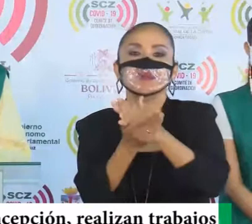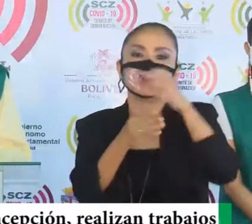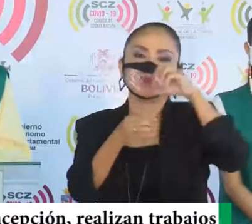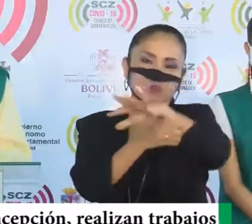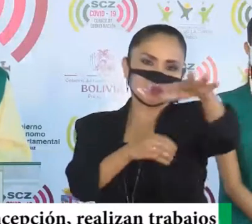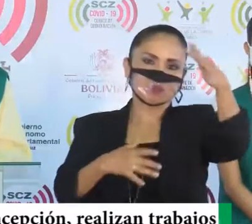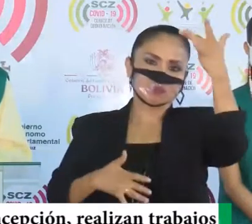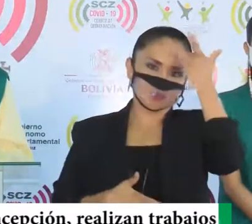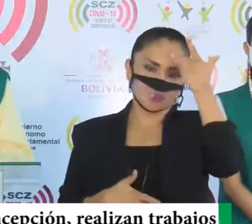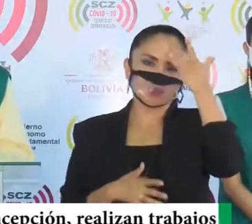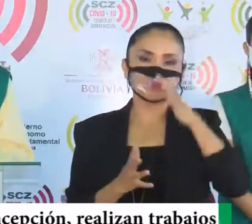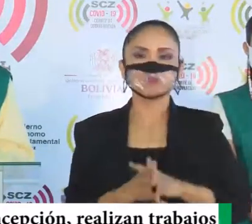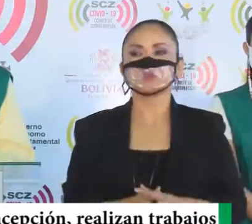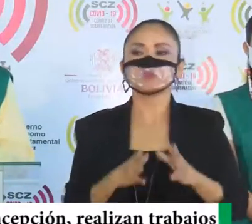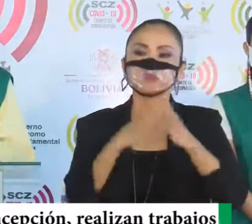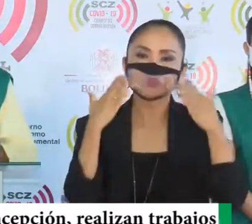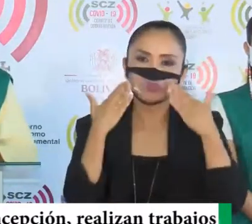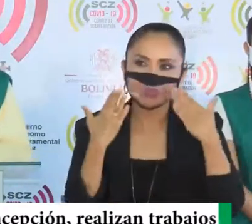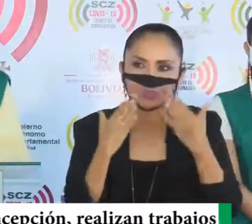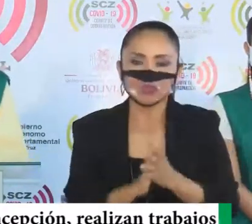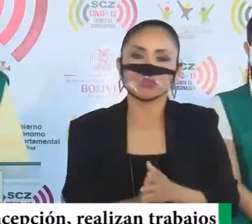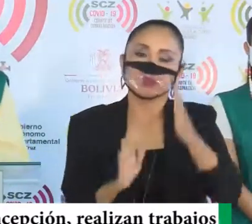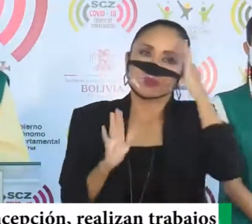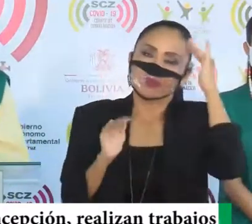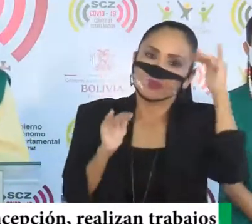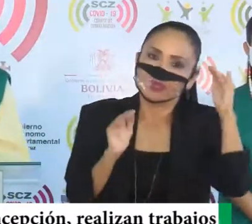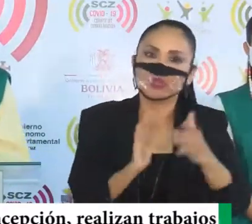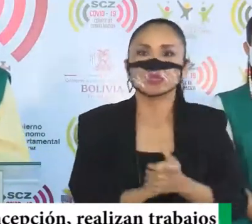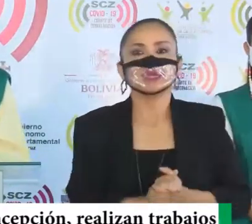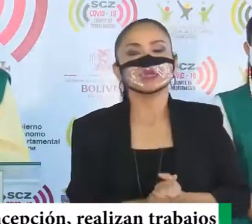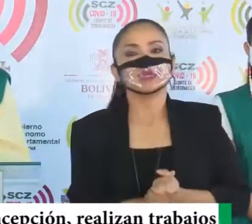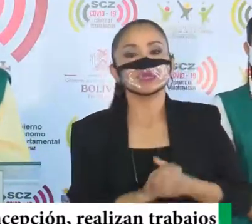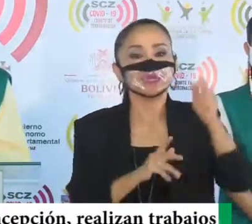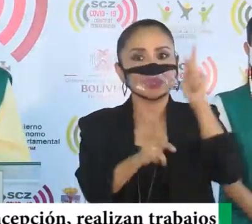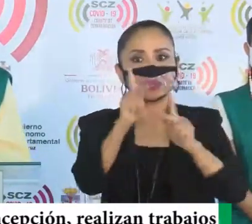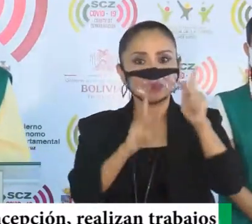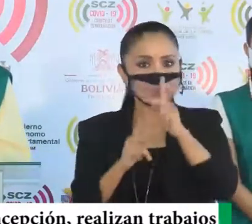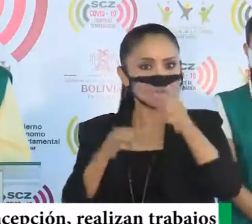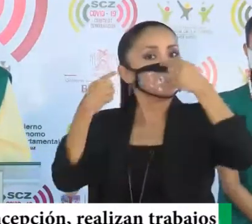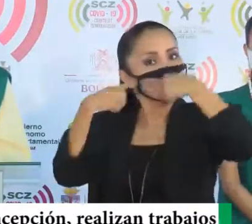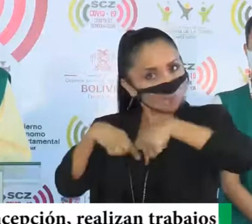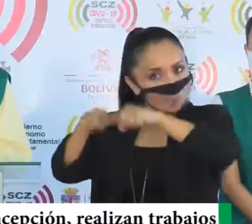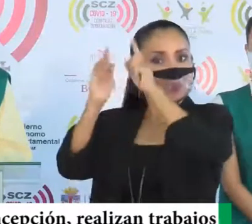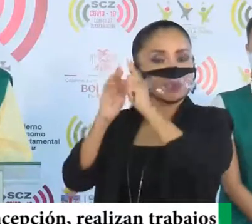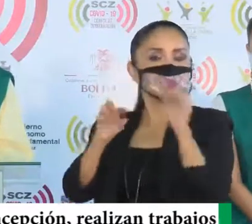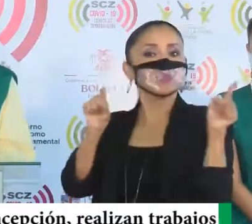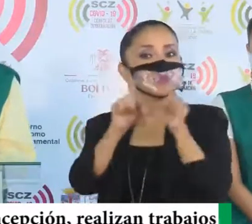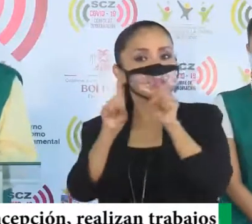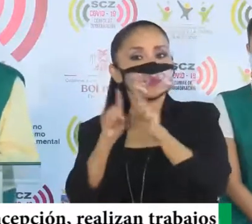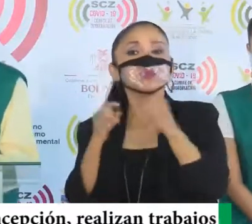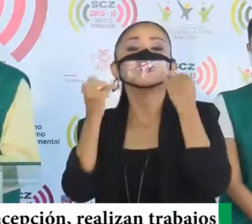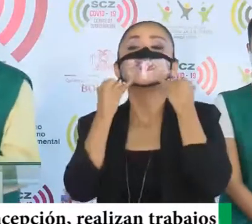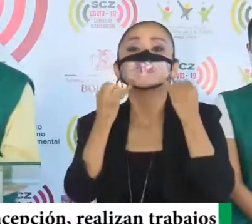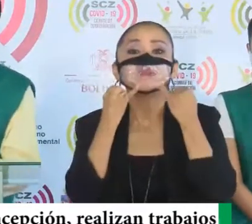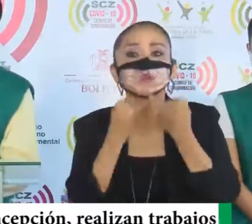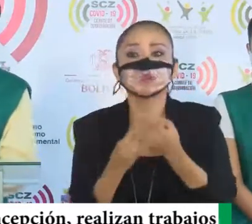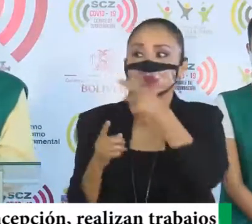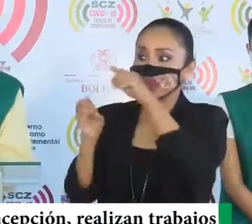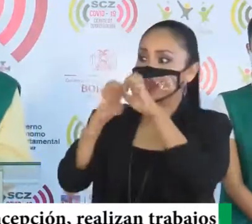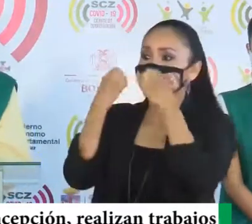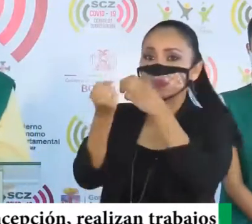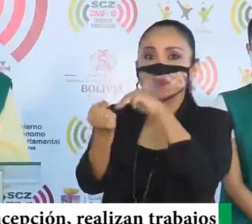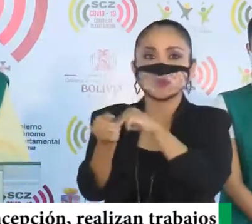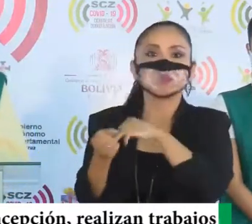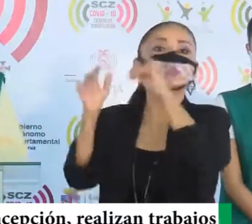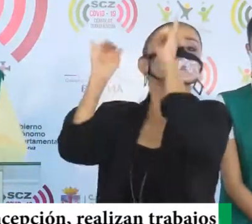la enfermedad, entonces, agradecer, y esperamos que, la gente asista, y a la vez, también, informarles, que esta brigada,